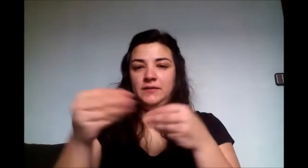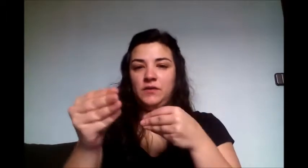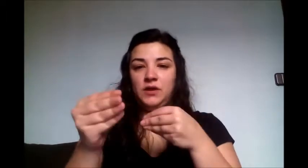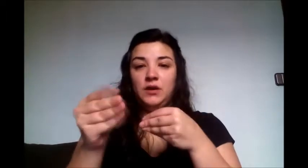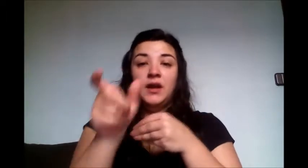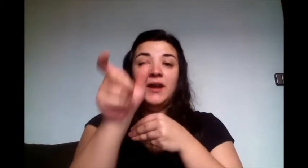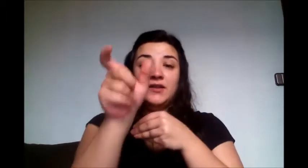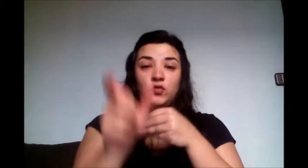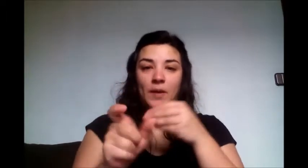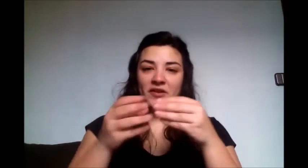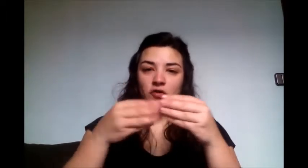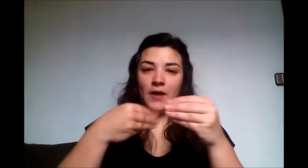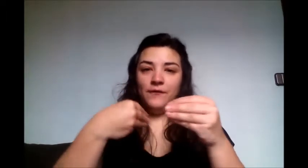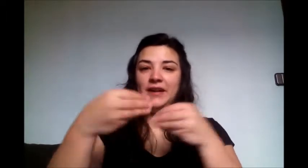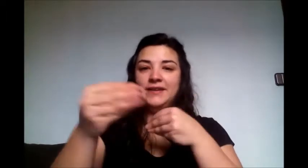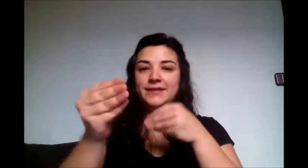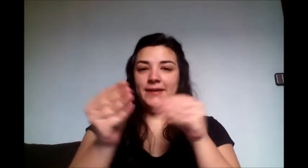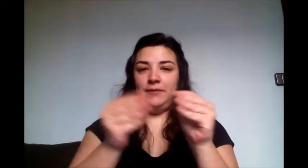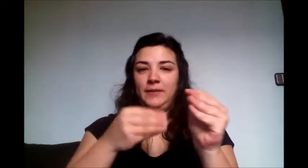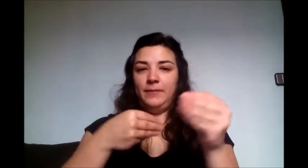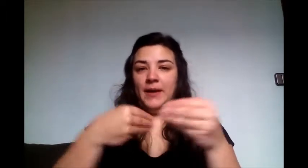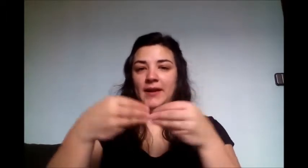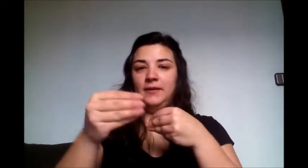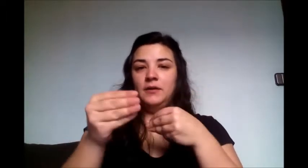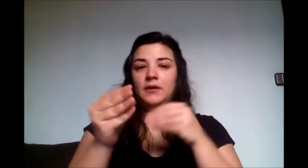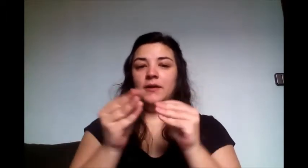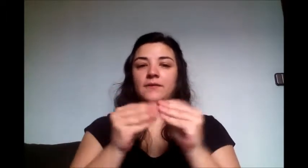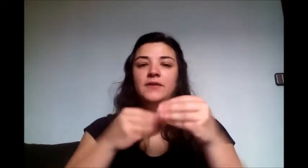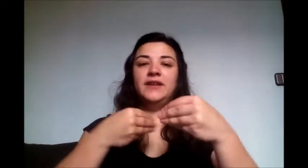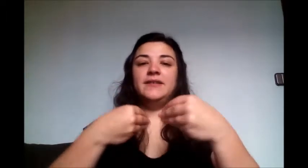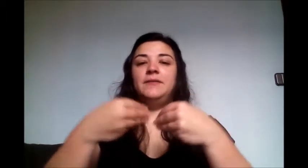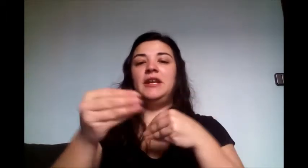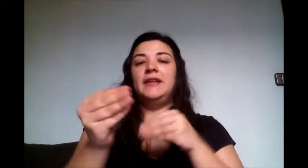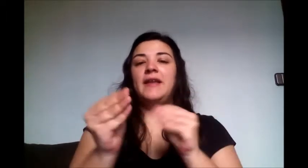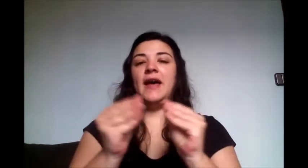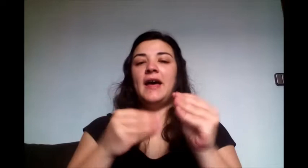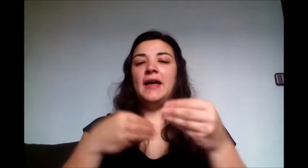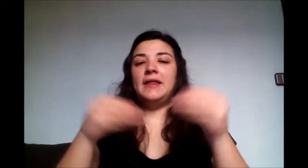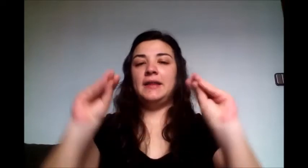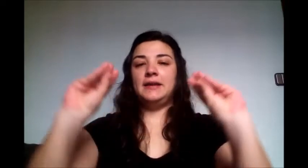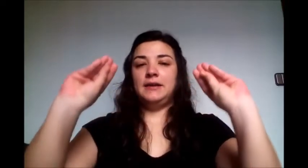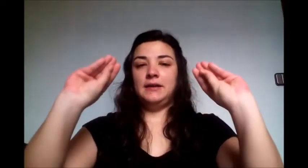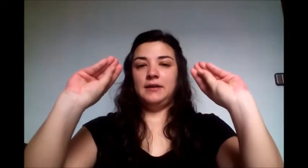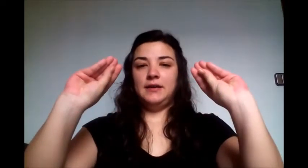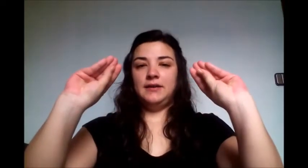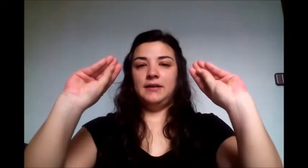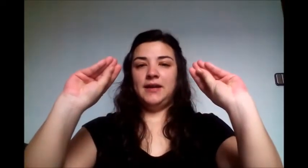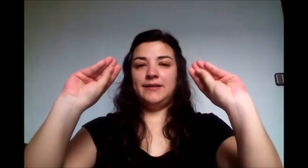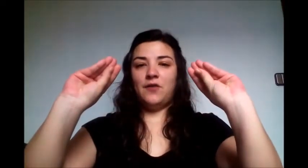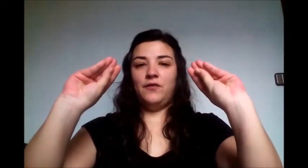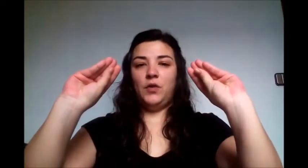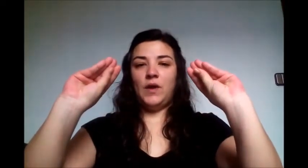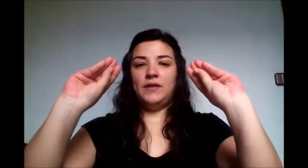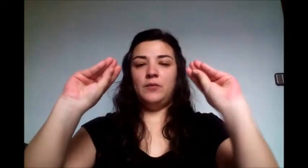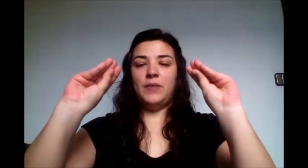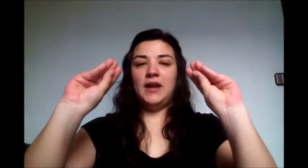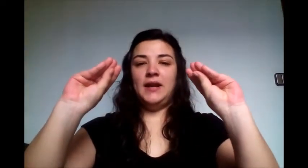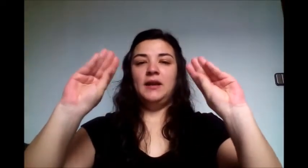Es una persona flexible, ¿vale? Flexibilidad. Esta configuración, ¿vale?